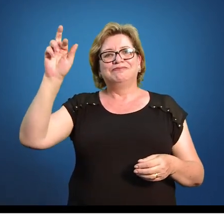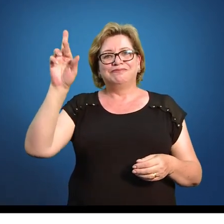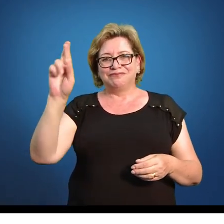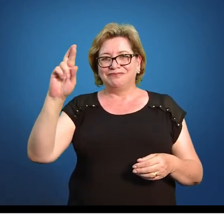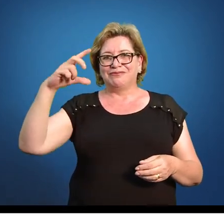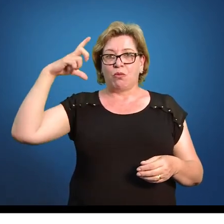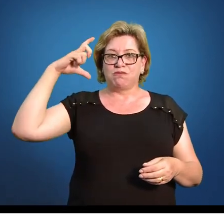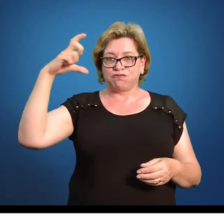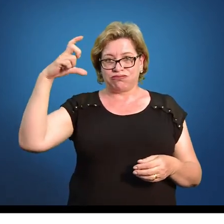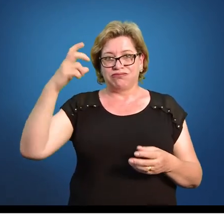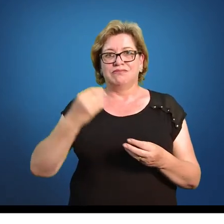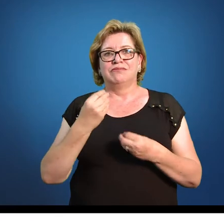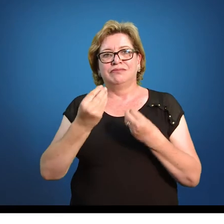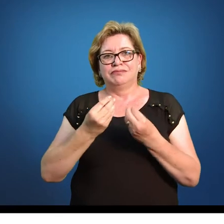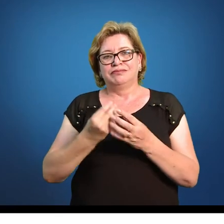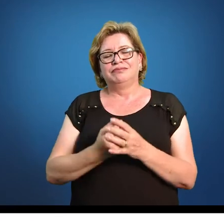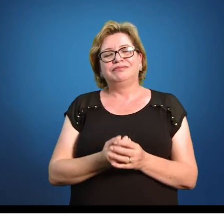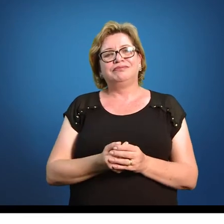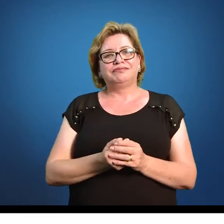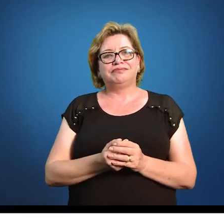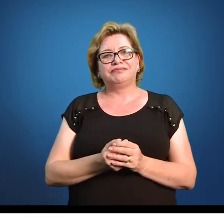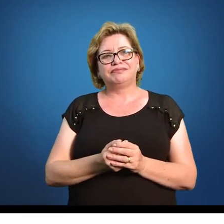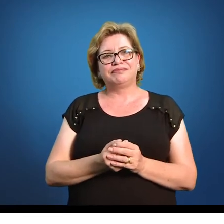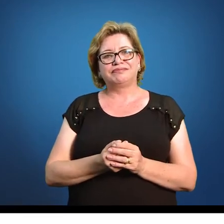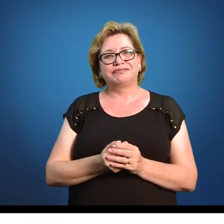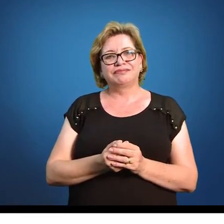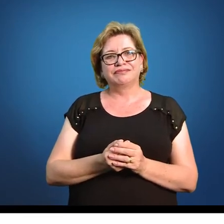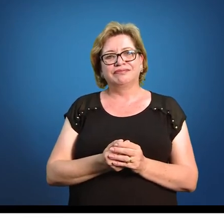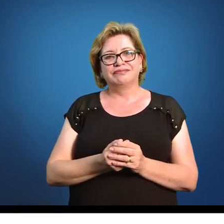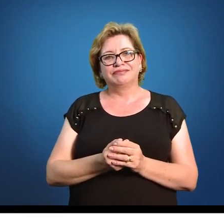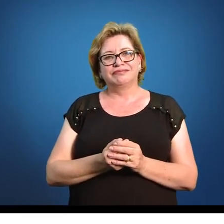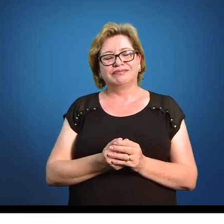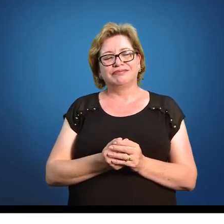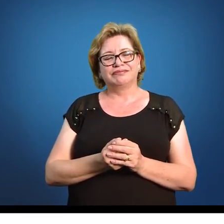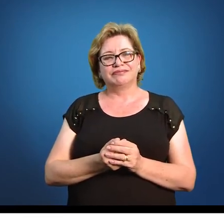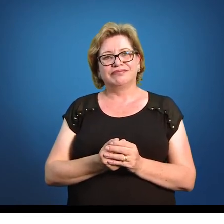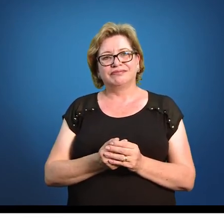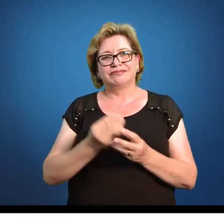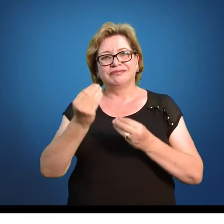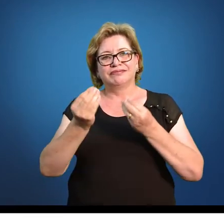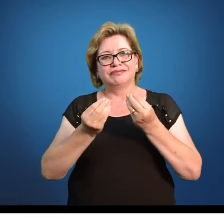relativa.